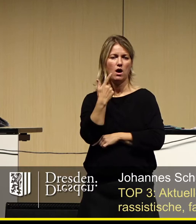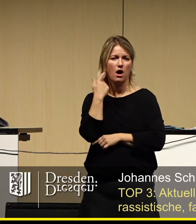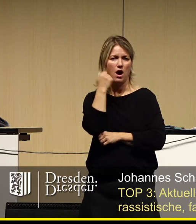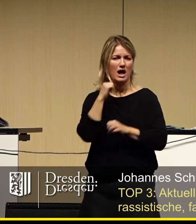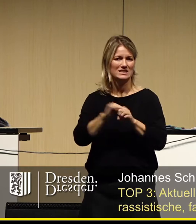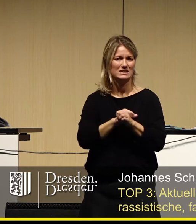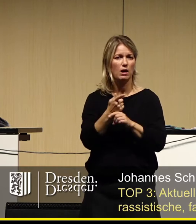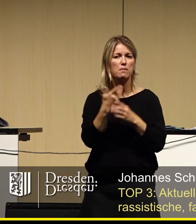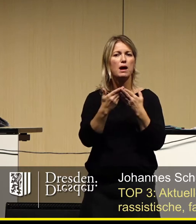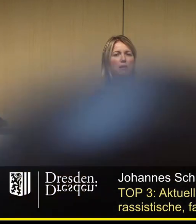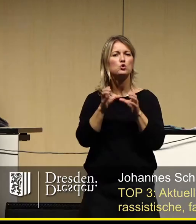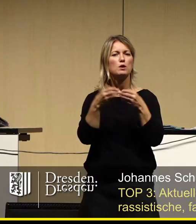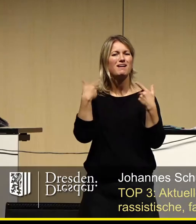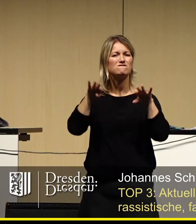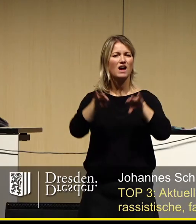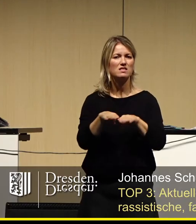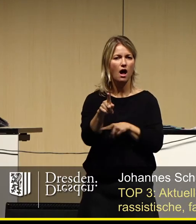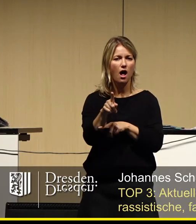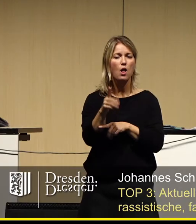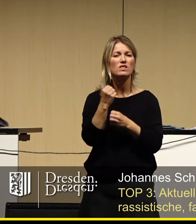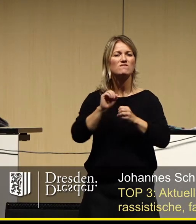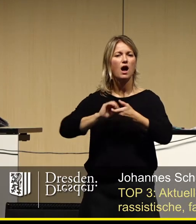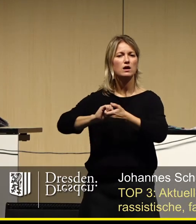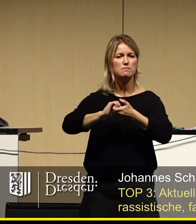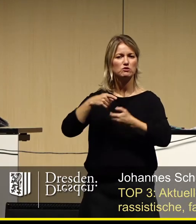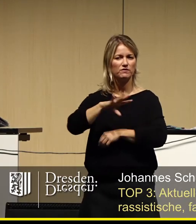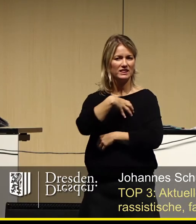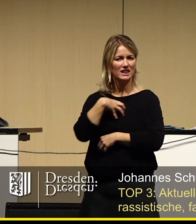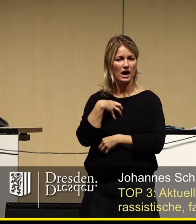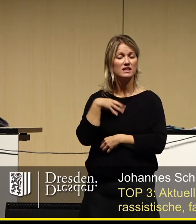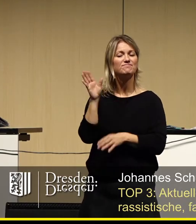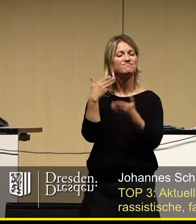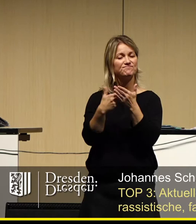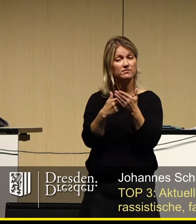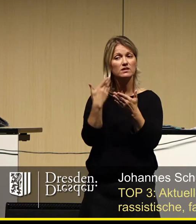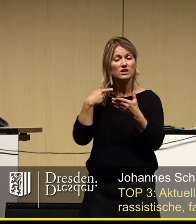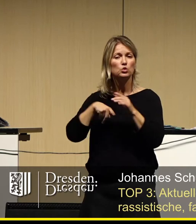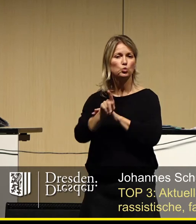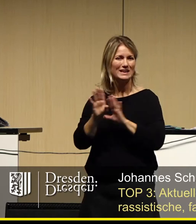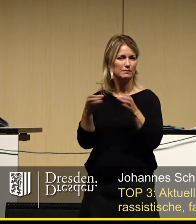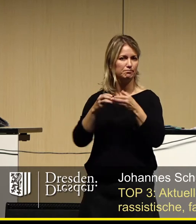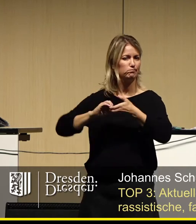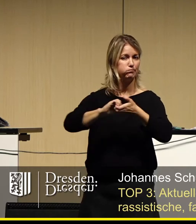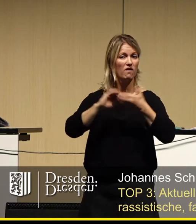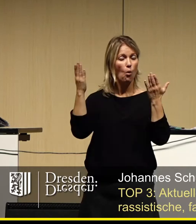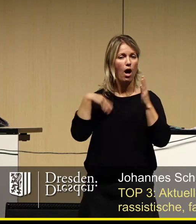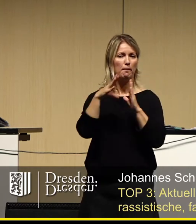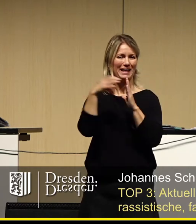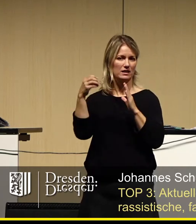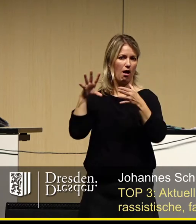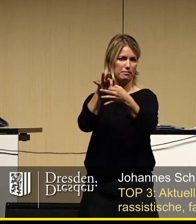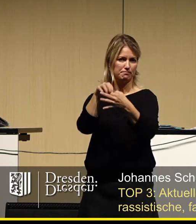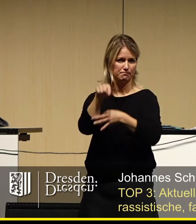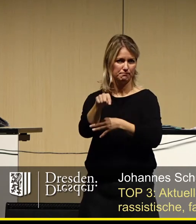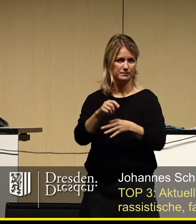von der Gruppe Freital und der Freien Kameradschaft Dresden, welche sich nachweislich bei Pegida vernetzt und radikalisiert haben, erleben mussten.